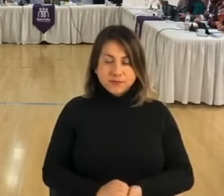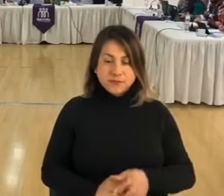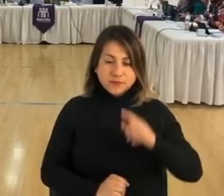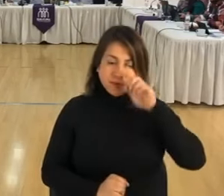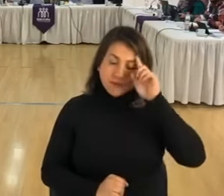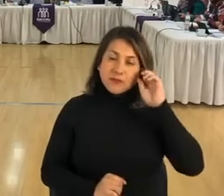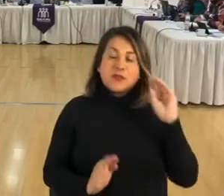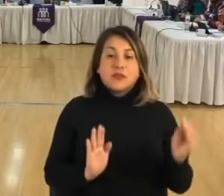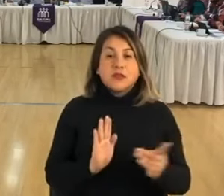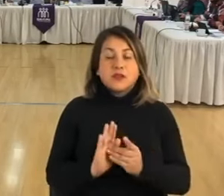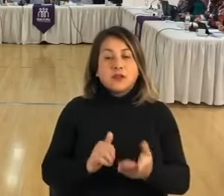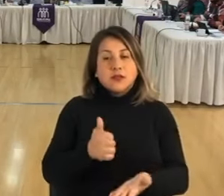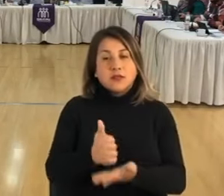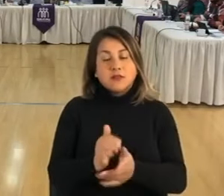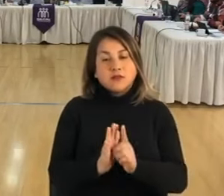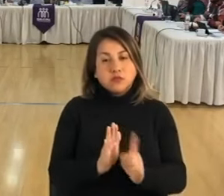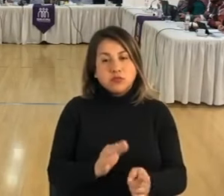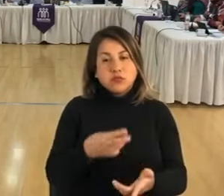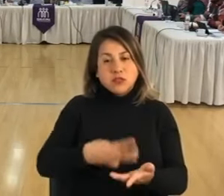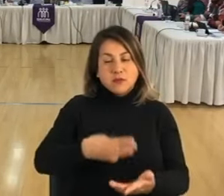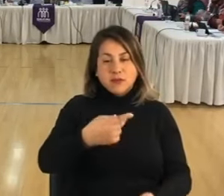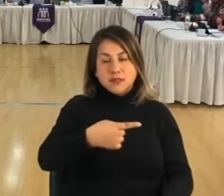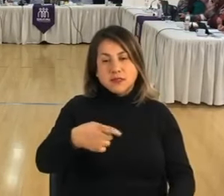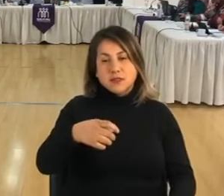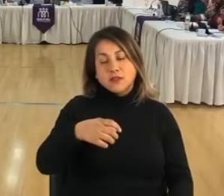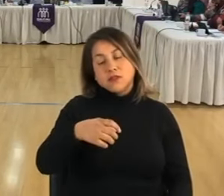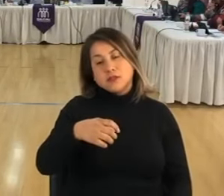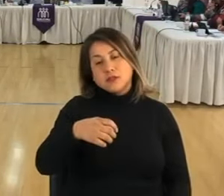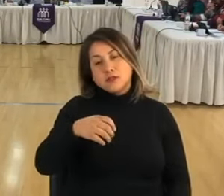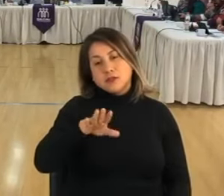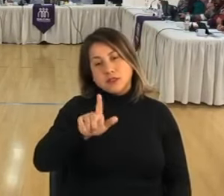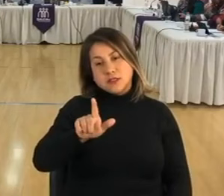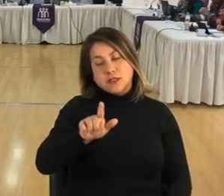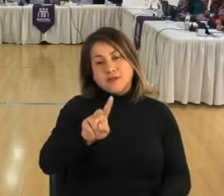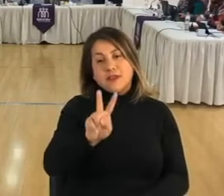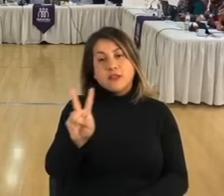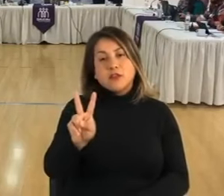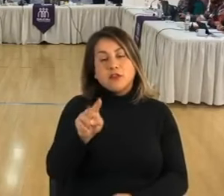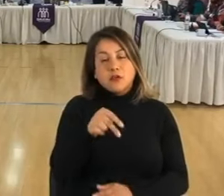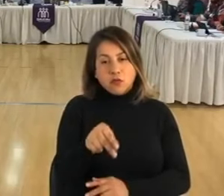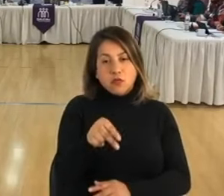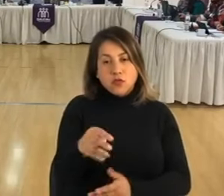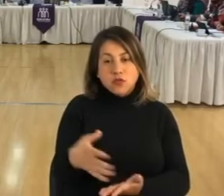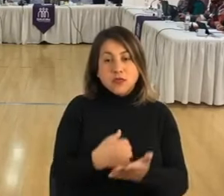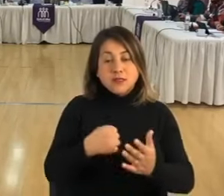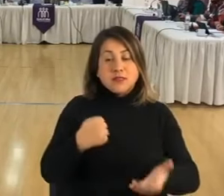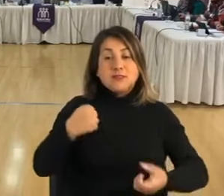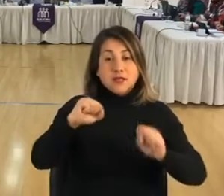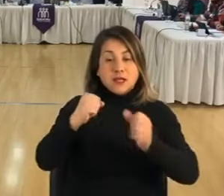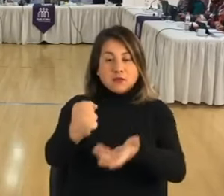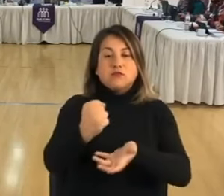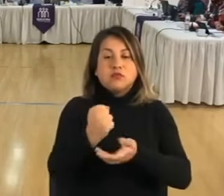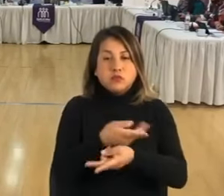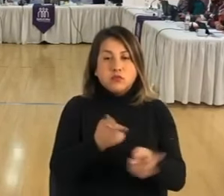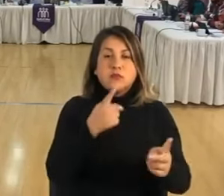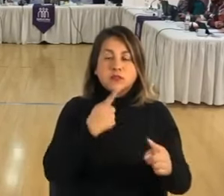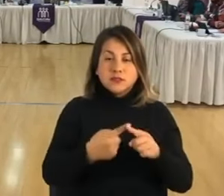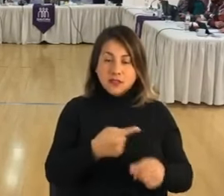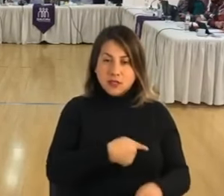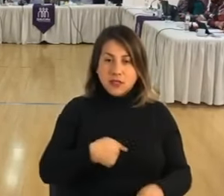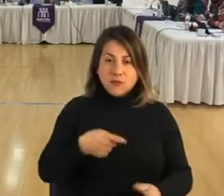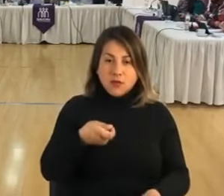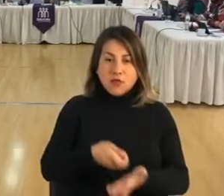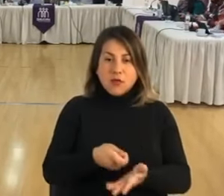Por el decreto alcaldicio 3.957, de fecha 22 de junio, se adjudicó la licitación pública denominada